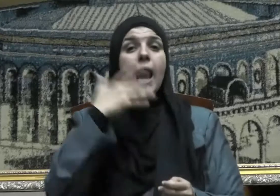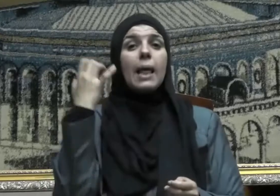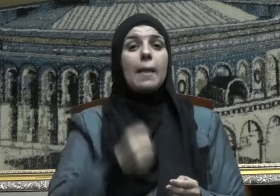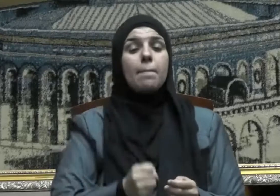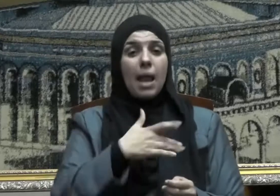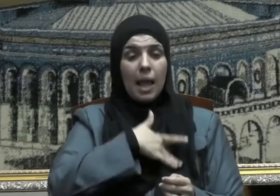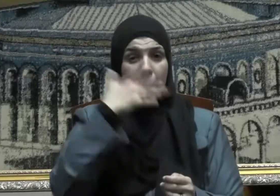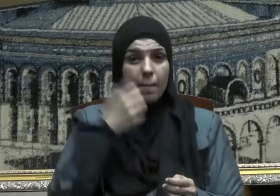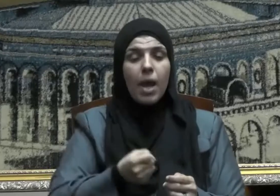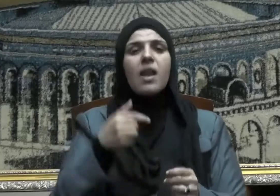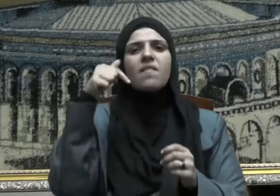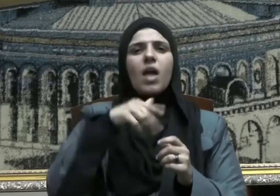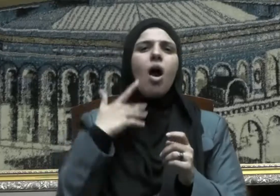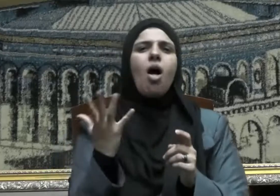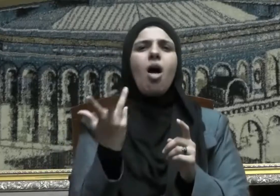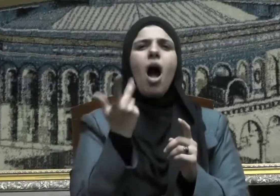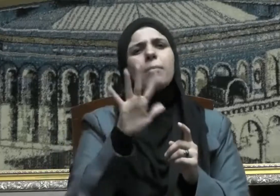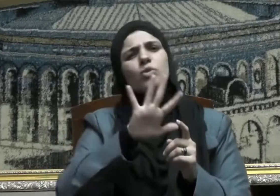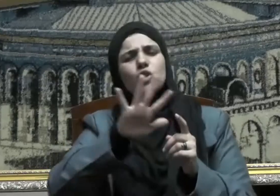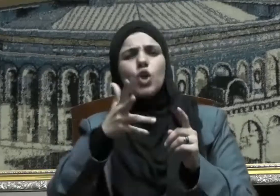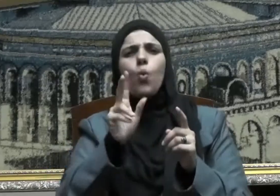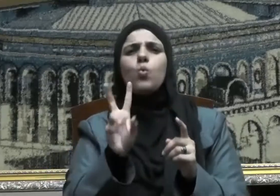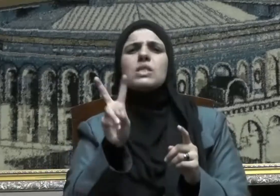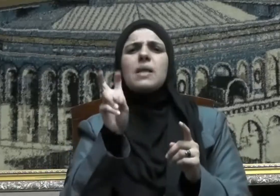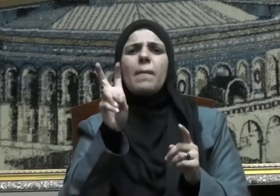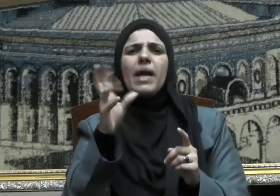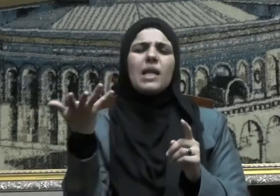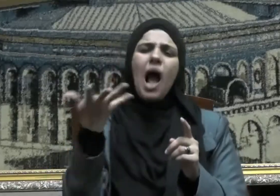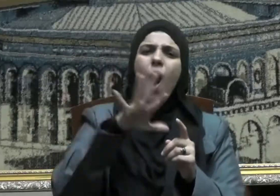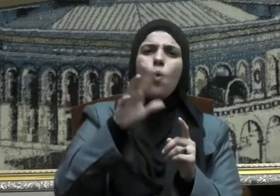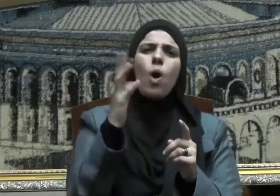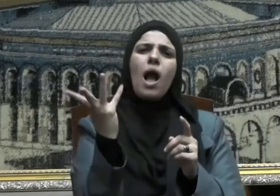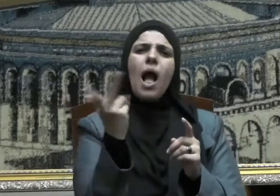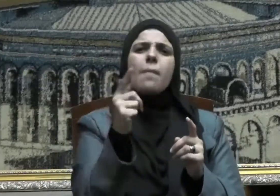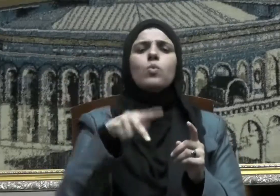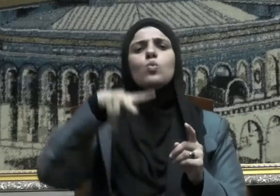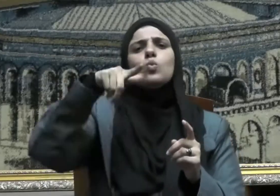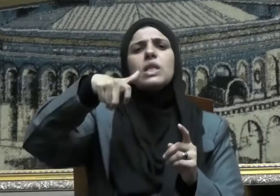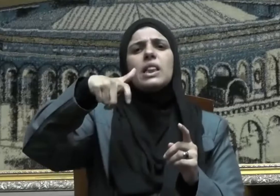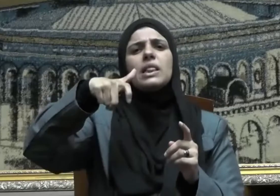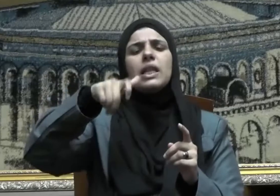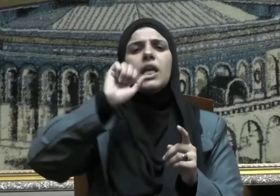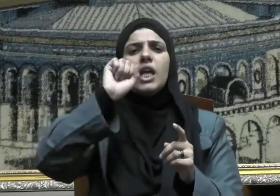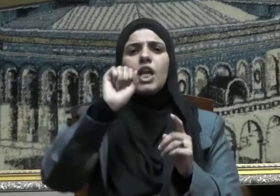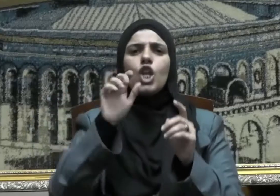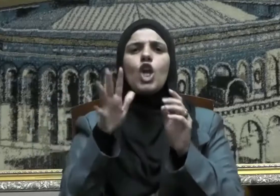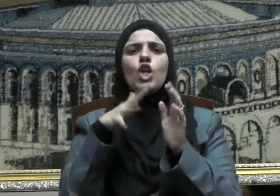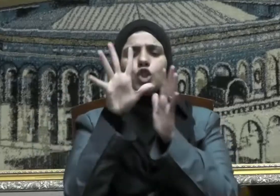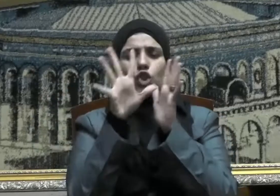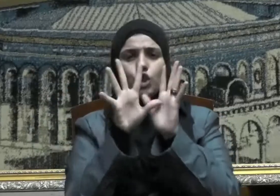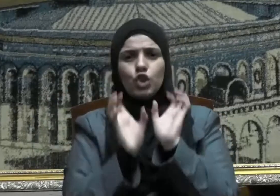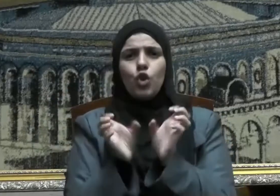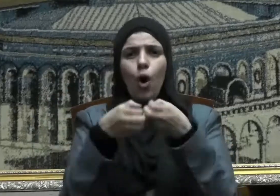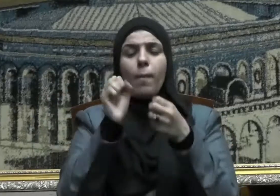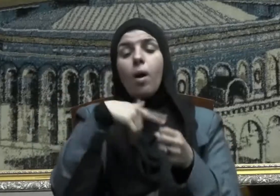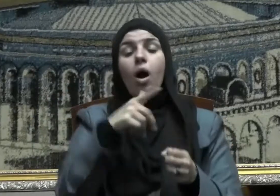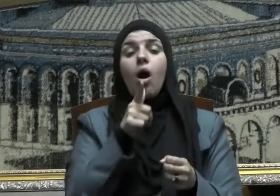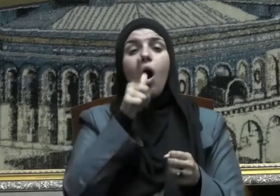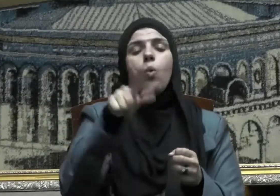الإيمان بضع وسبعون أو بضع وستون شعبة فأفضلها